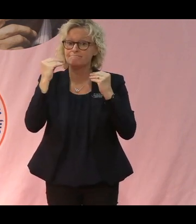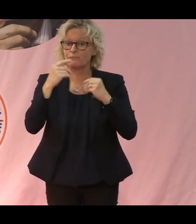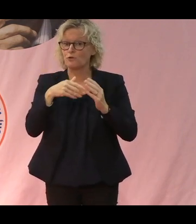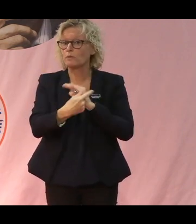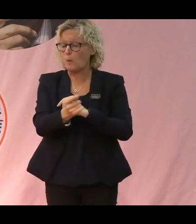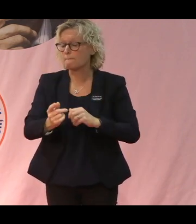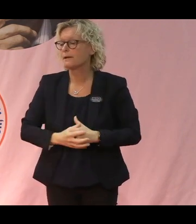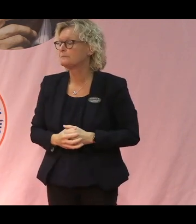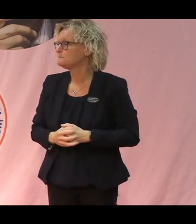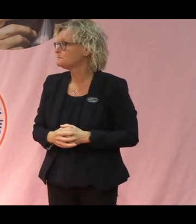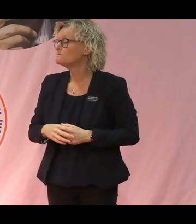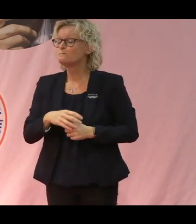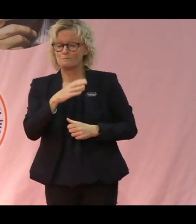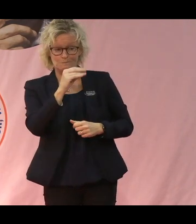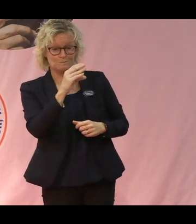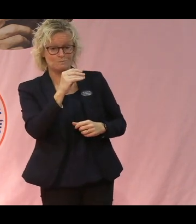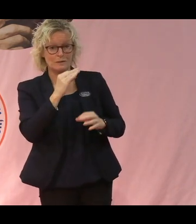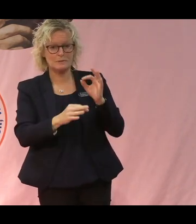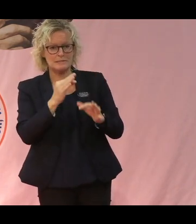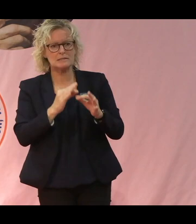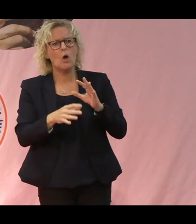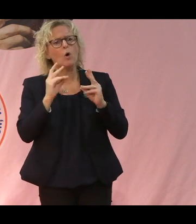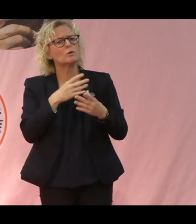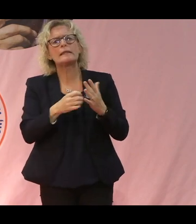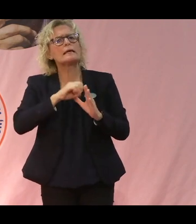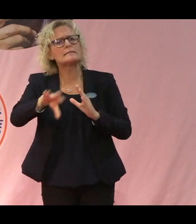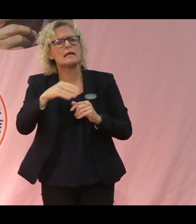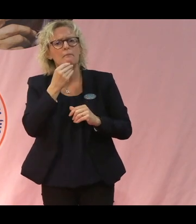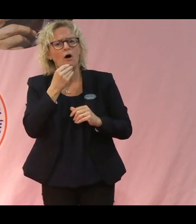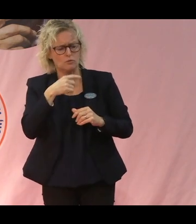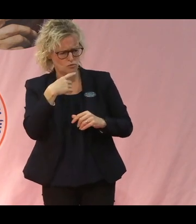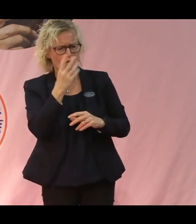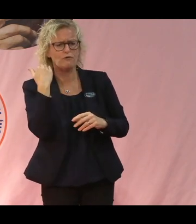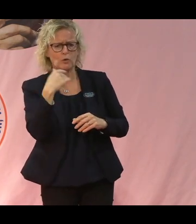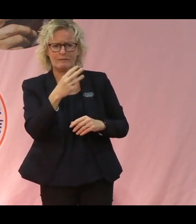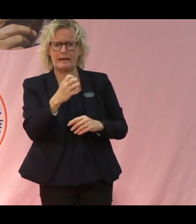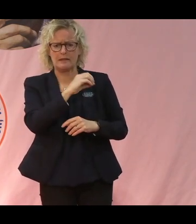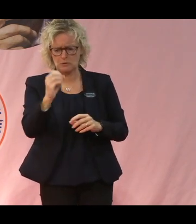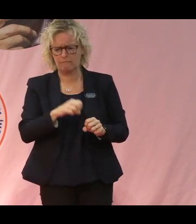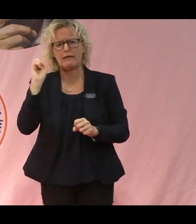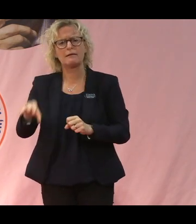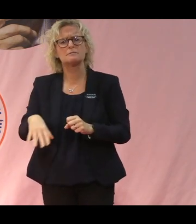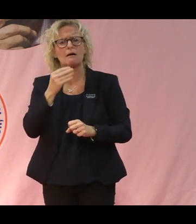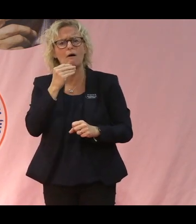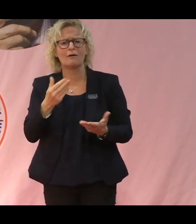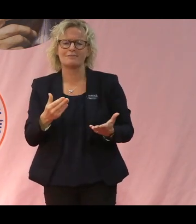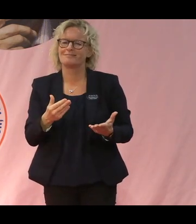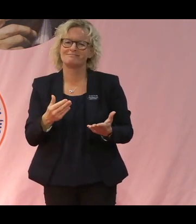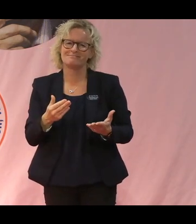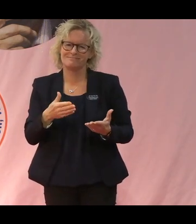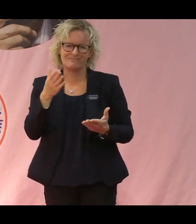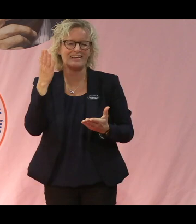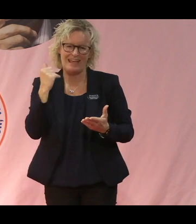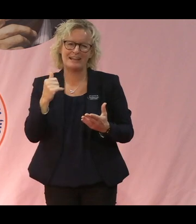Jag skulle säga, försök att minska svinn. Som Elisabeth sa, 30% dyker bara rätt ner i soptunnan. Det behöver du inte göra. Så